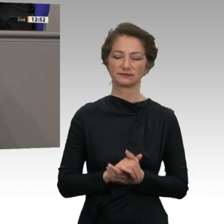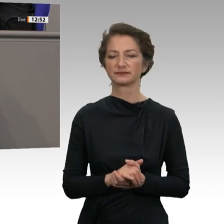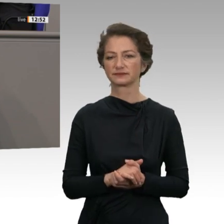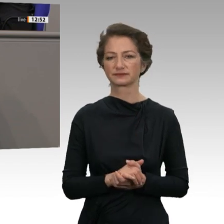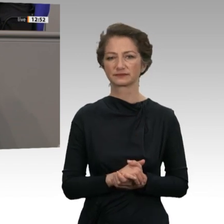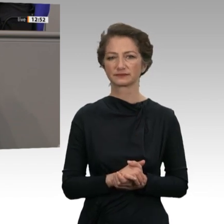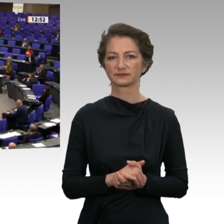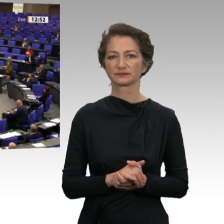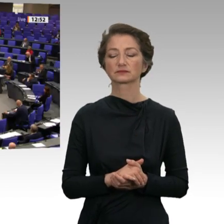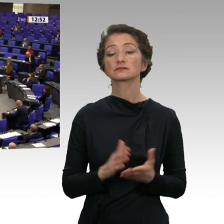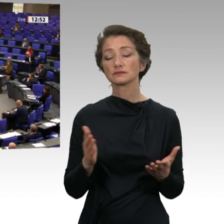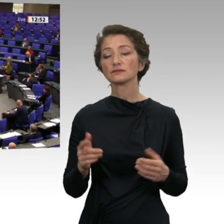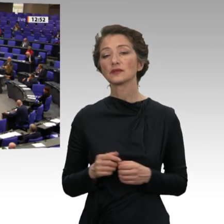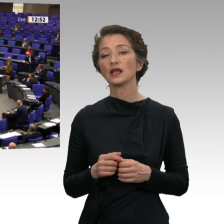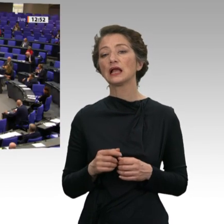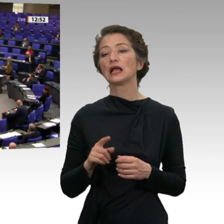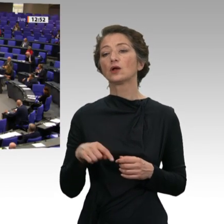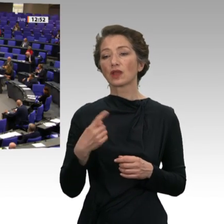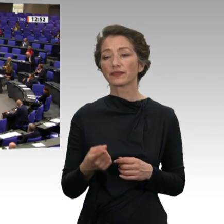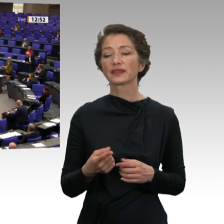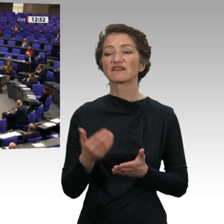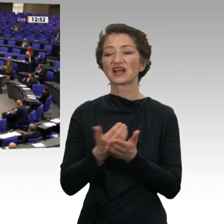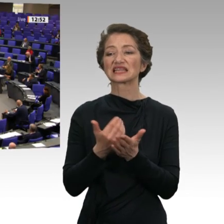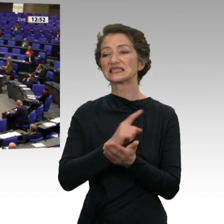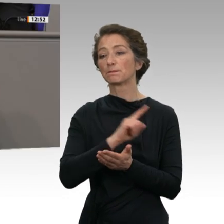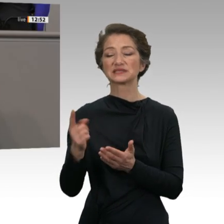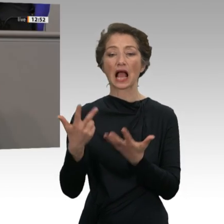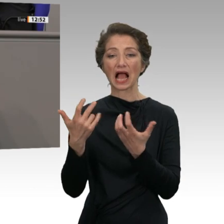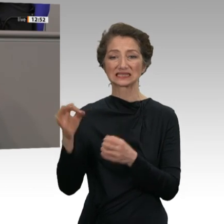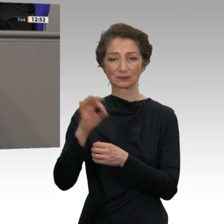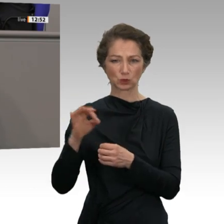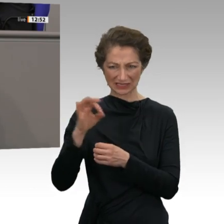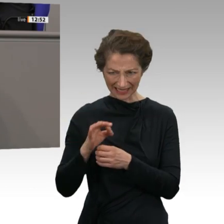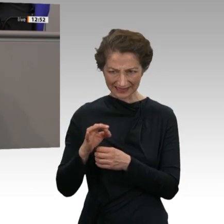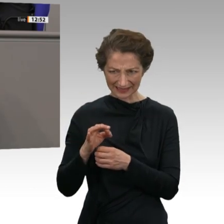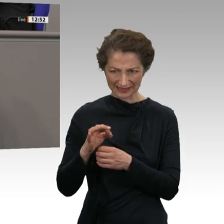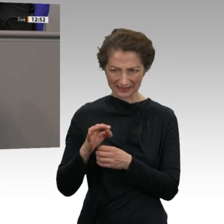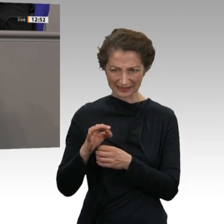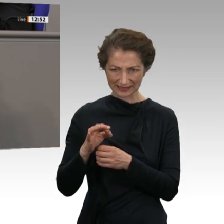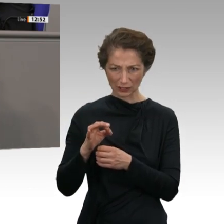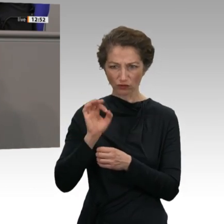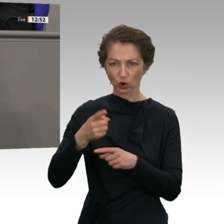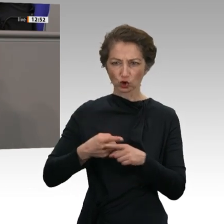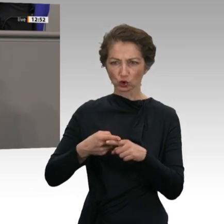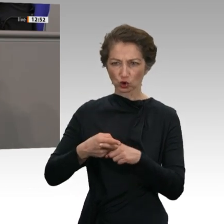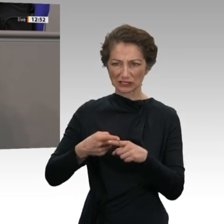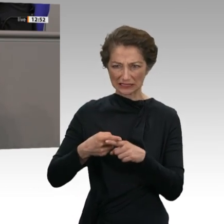Und der Zuschlag für Verdienste bis zu 80 Prozent des Durchschnittslohns gelten, das ist wichtig. Insgesamt wäre das besser als die